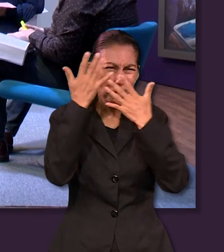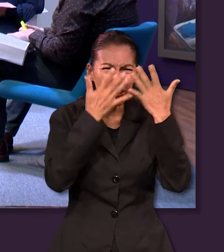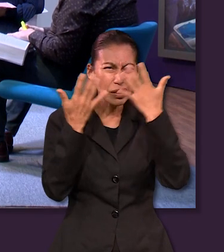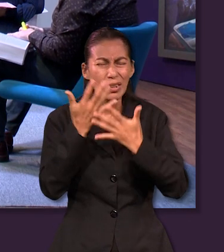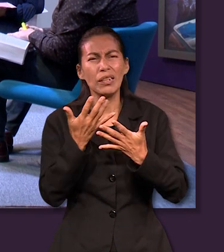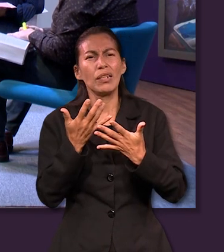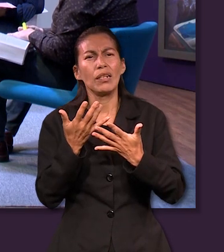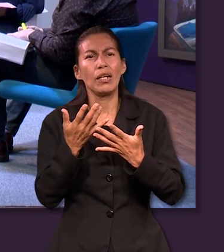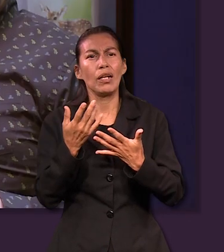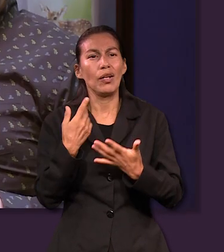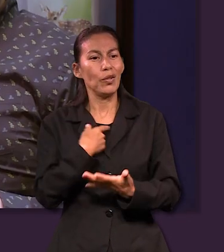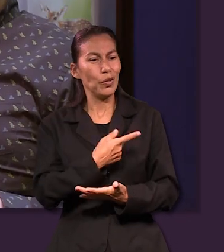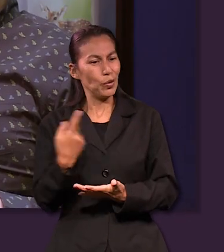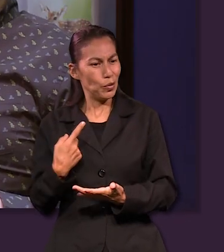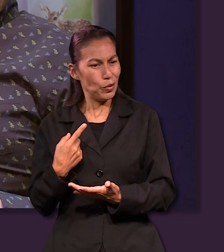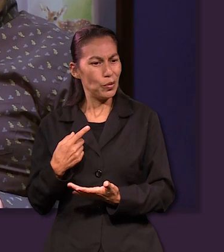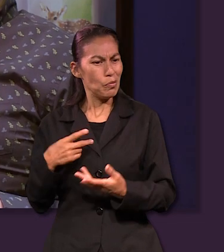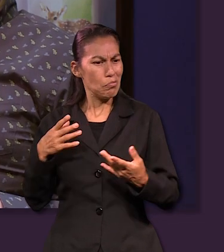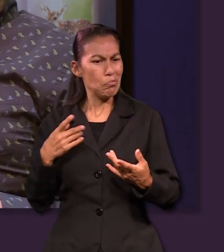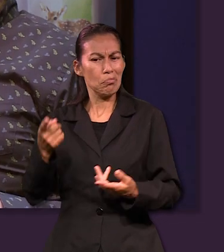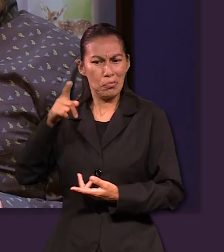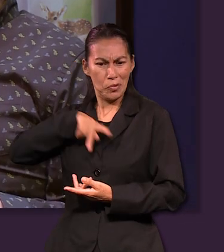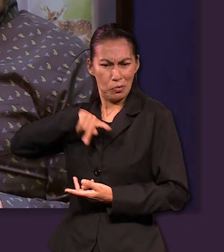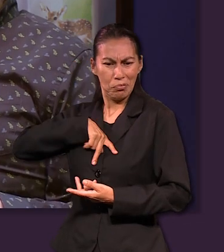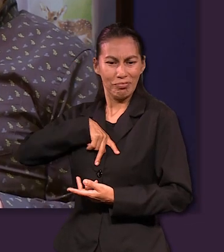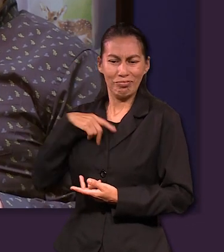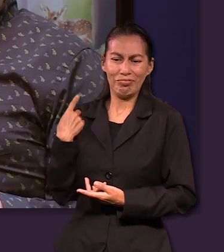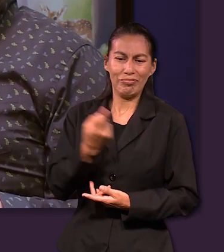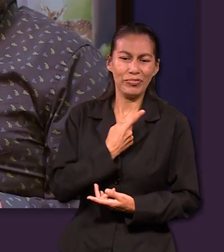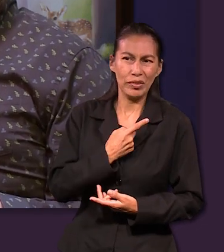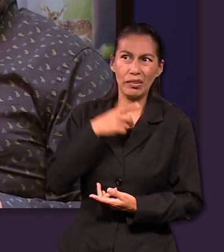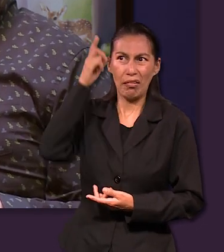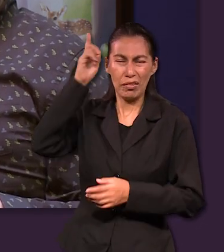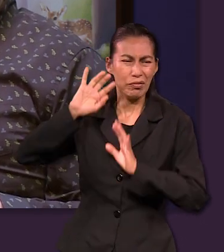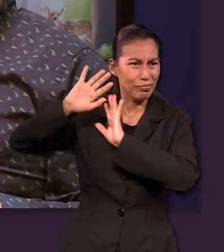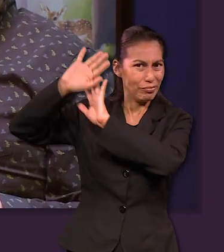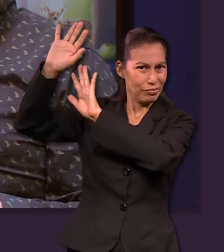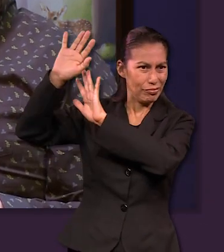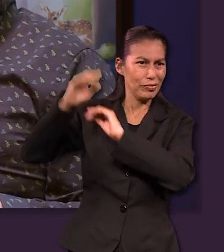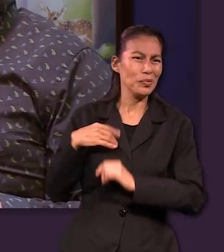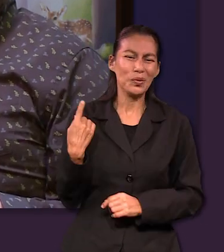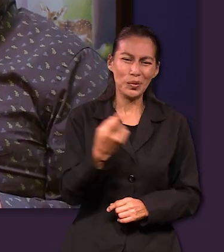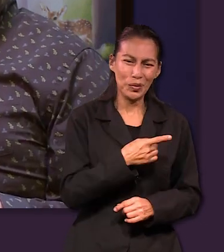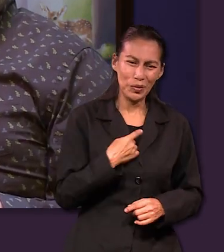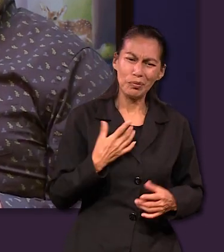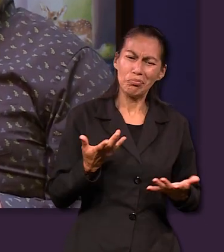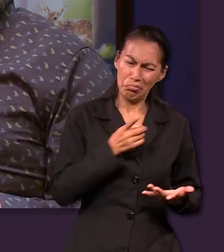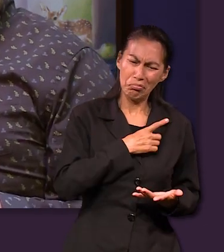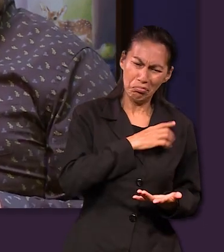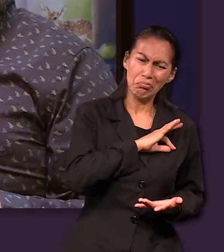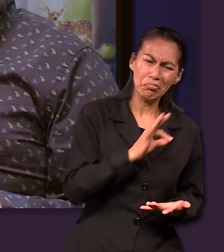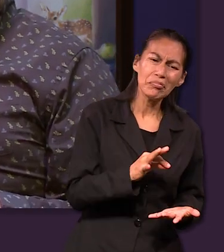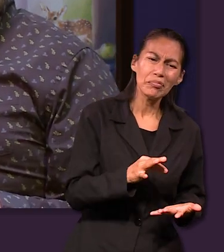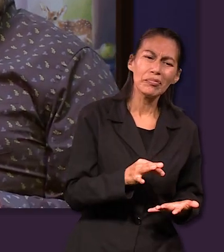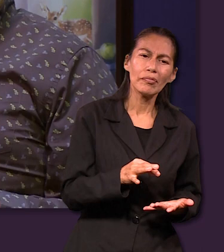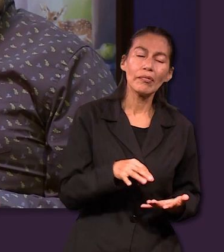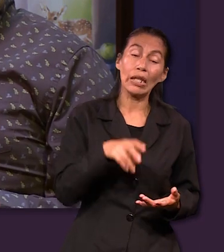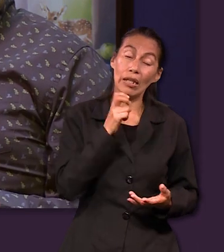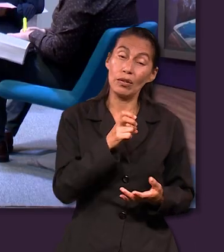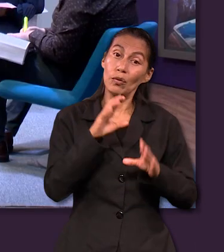hacen creer que somos el hombre para el hombre ¿no? y dejan a Dios en fuera y creo que